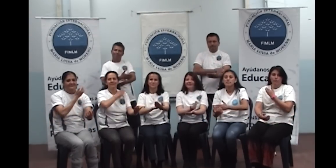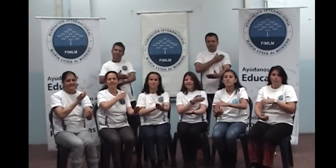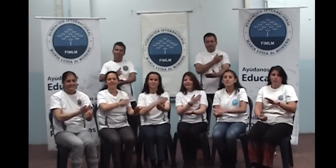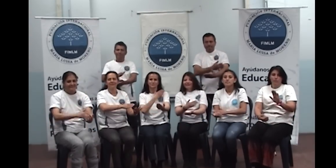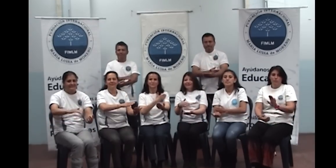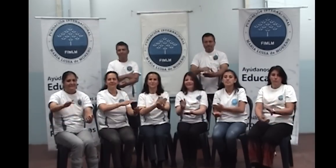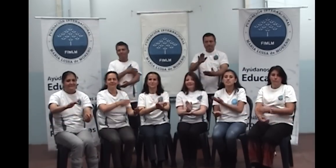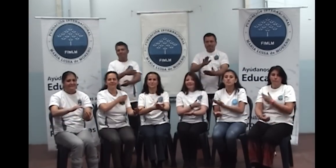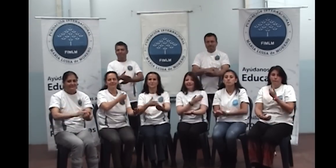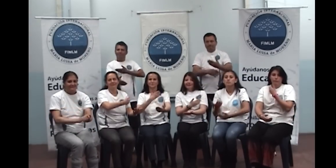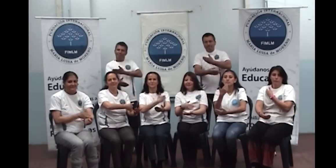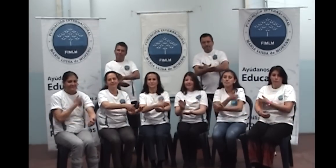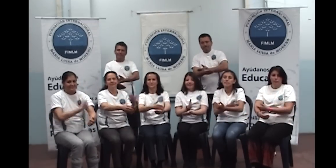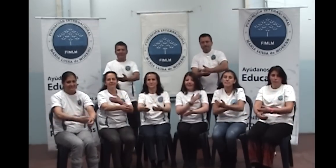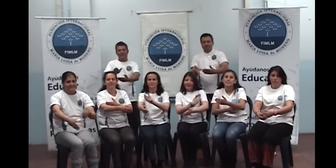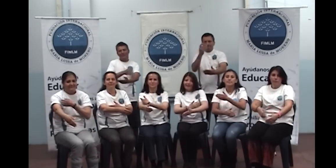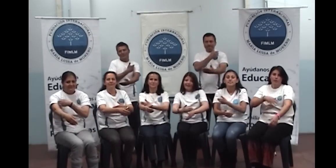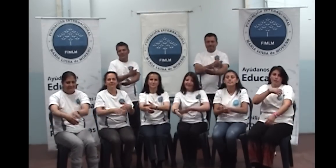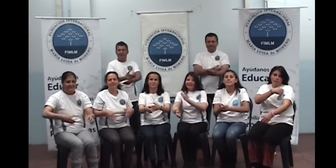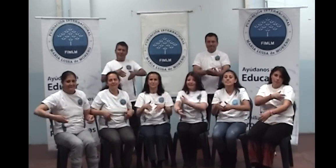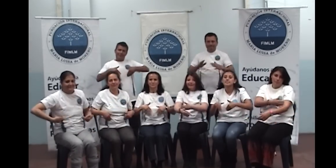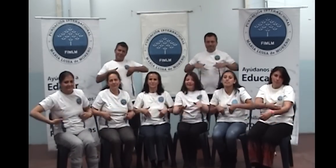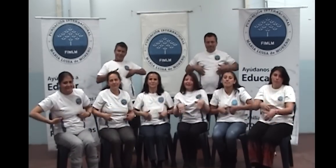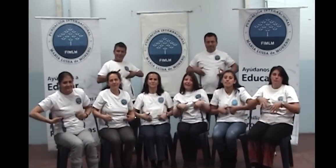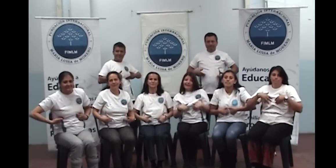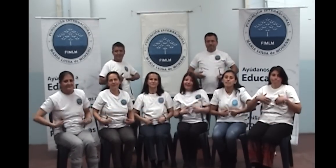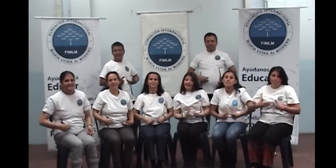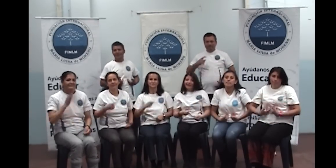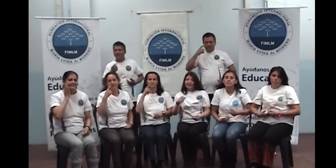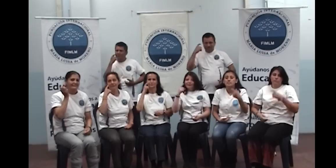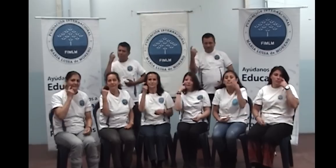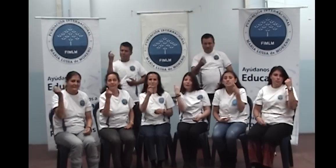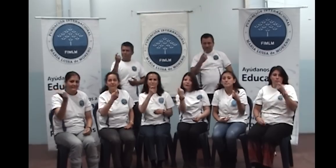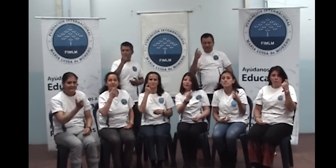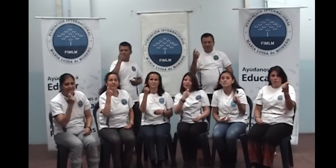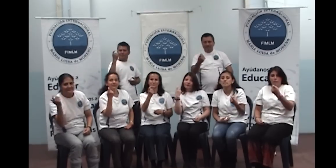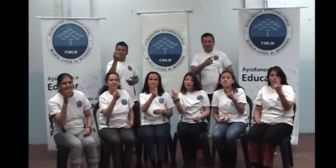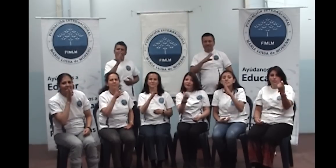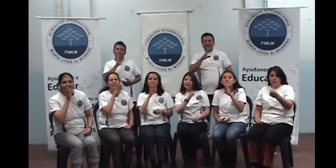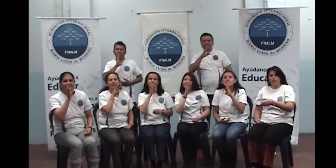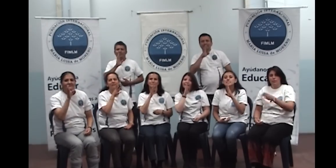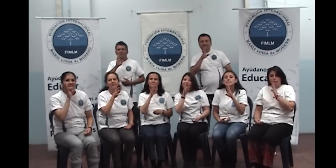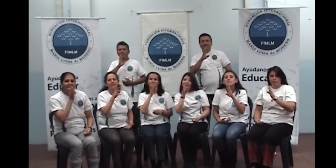Porque en mis brazos cansados están de buscar el abrazo